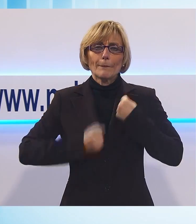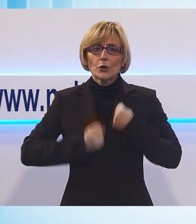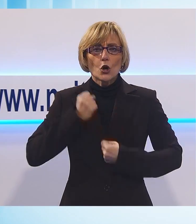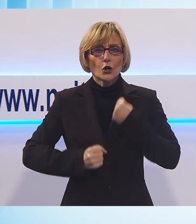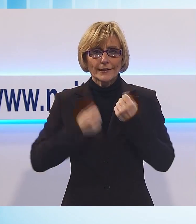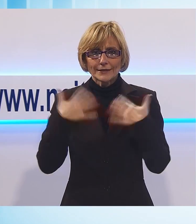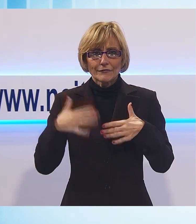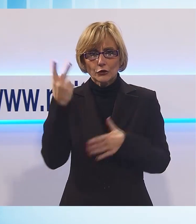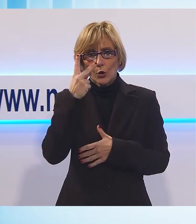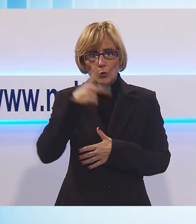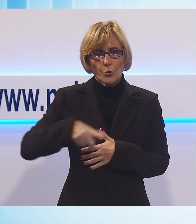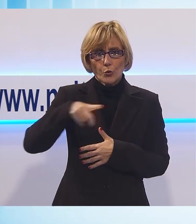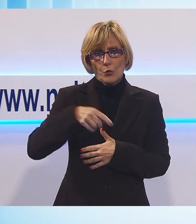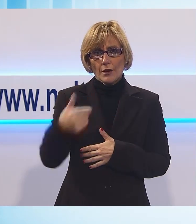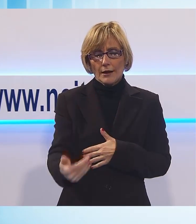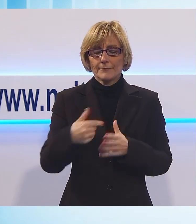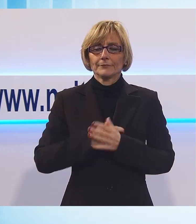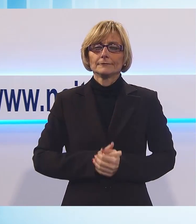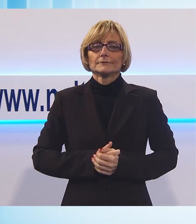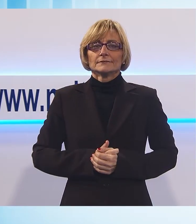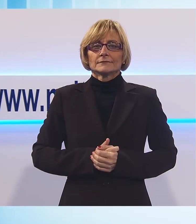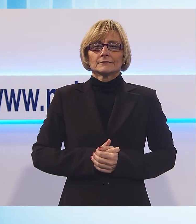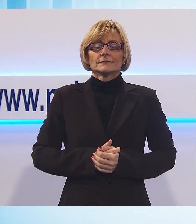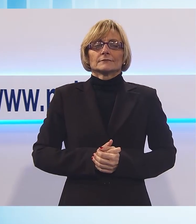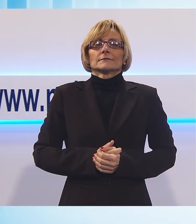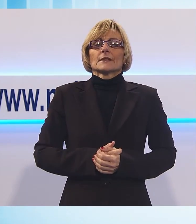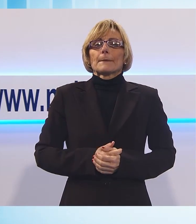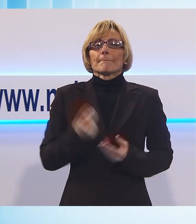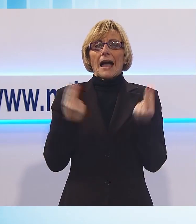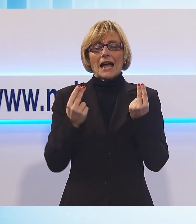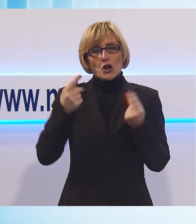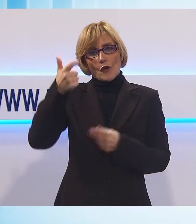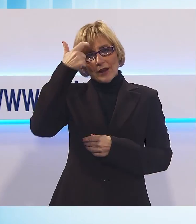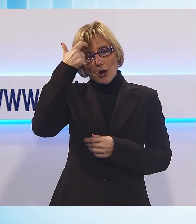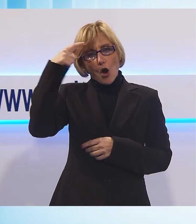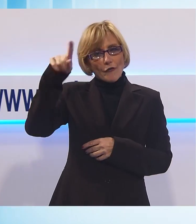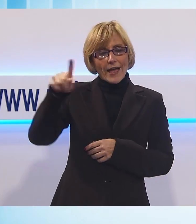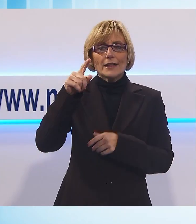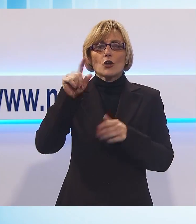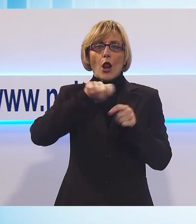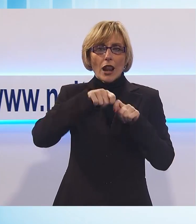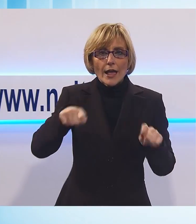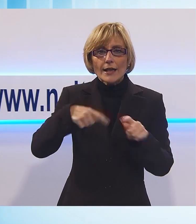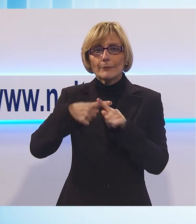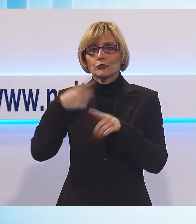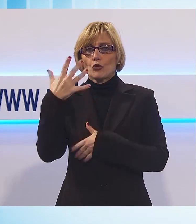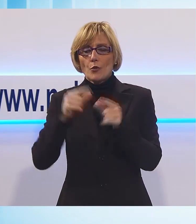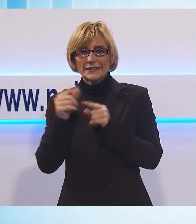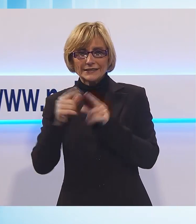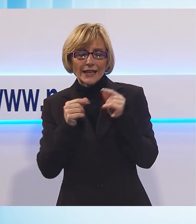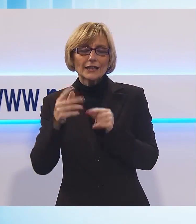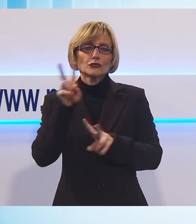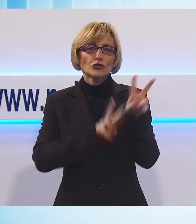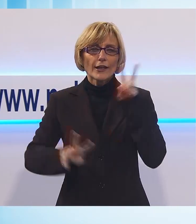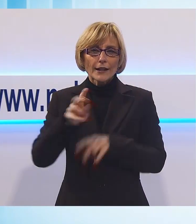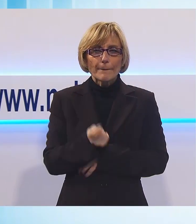Lucca. La manovra del governo, Lega 5 Stelle, pesca a piene mani dalle tasche dei pensionati, ai quali in tre